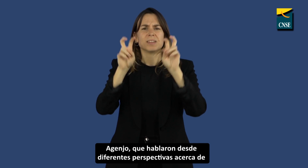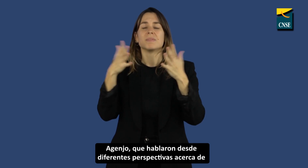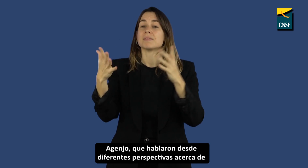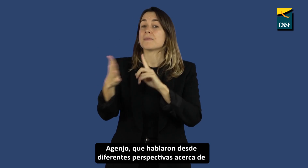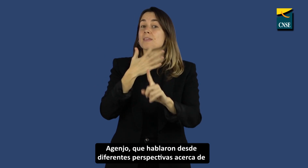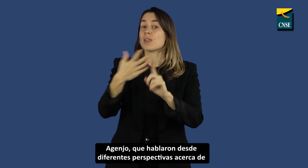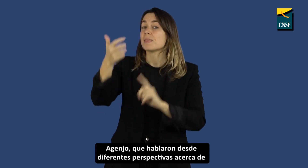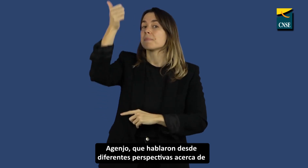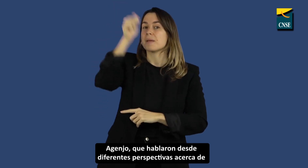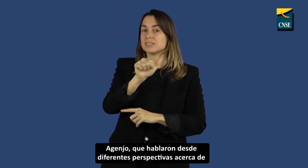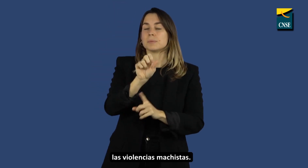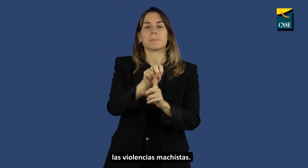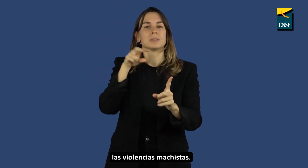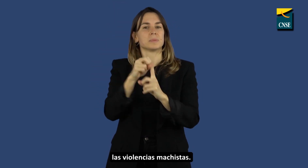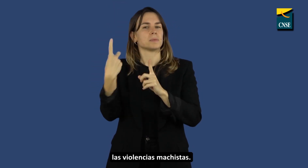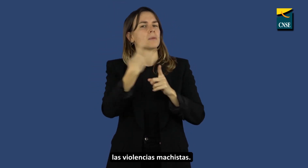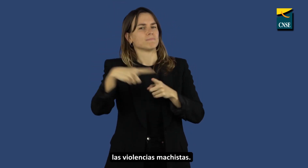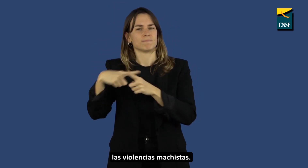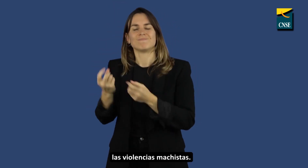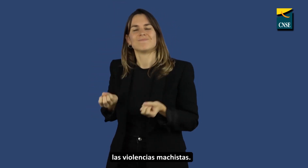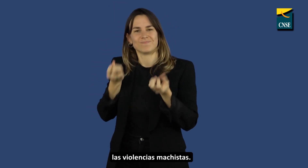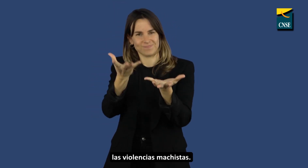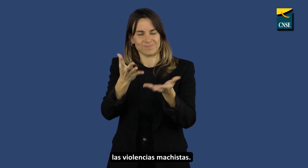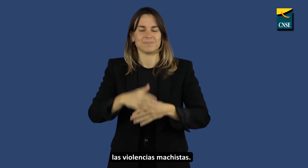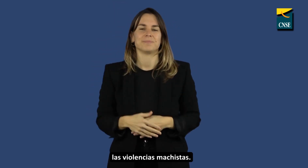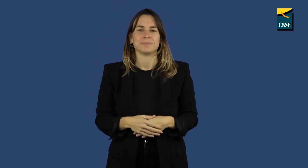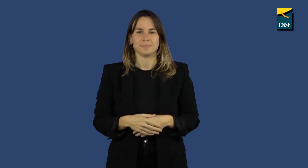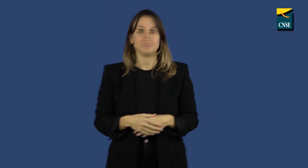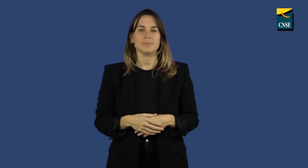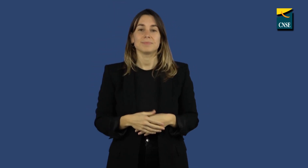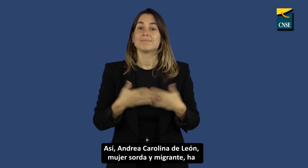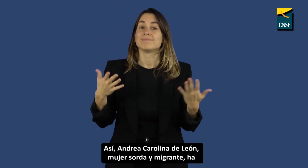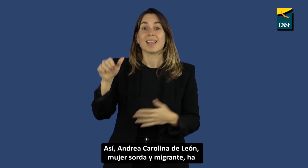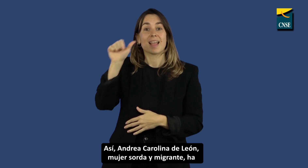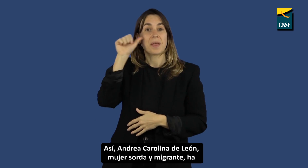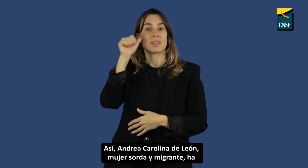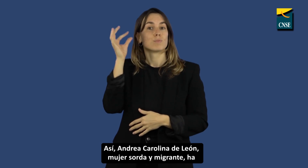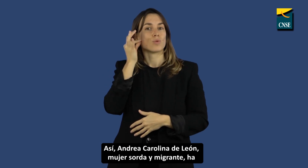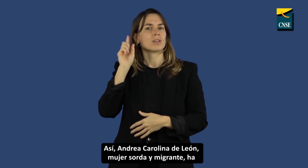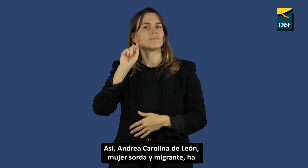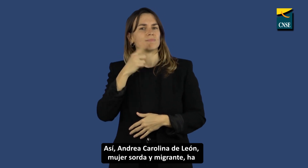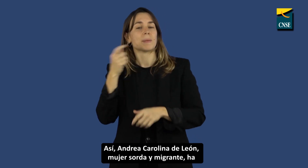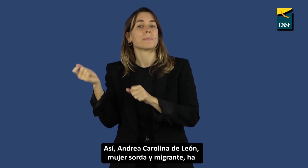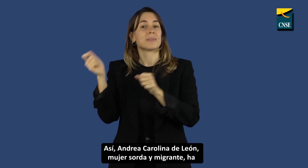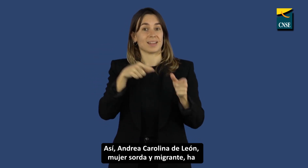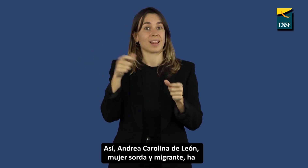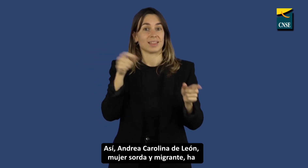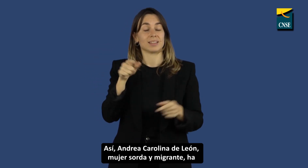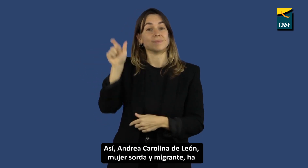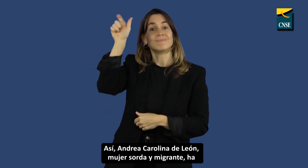perspectivas acerca de las violencias machistas. Así, Andrea Carolina de León, mujer sorda y